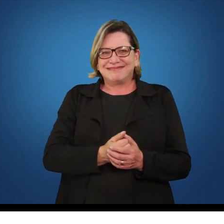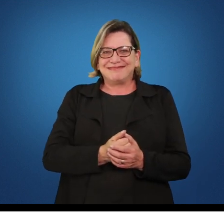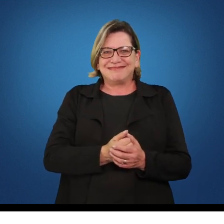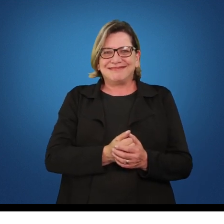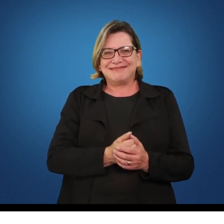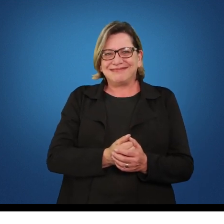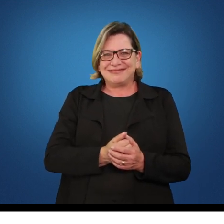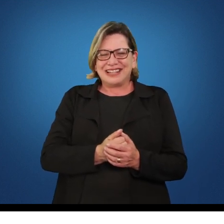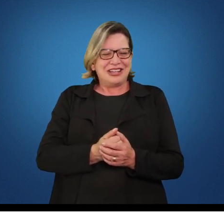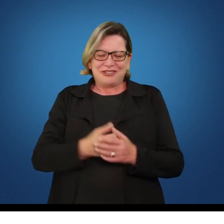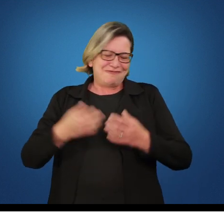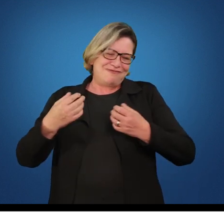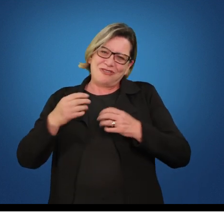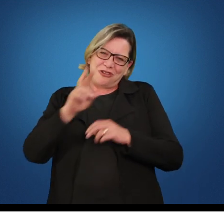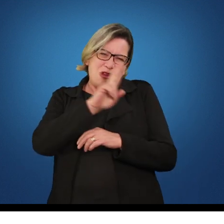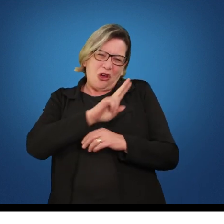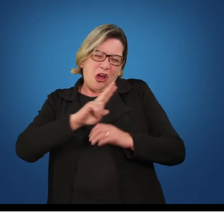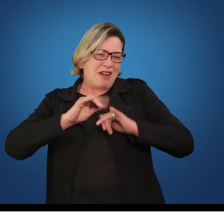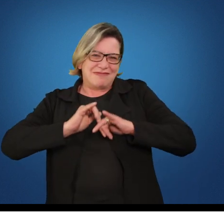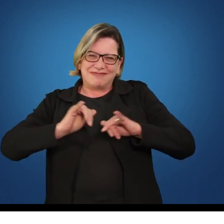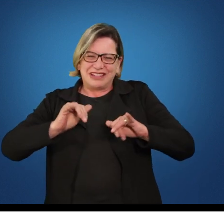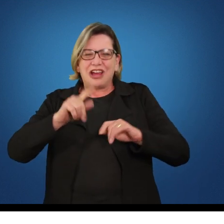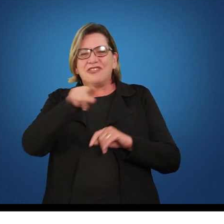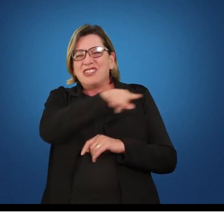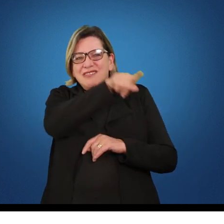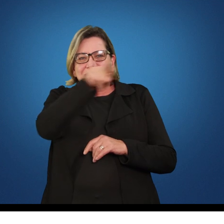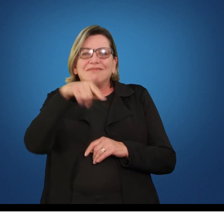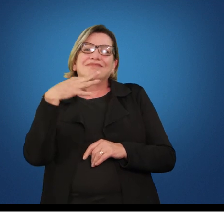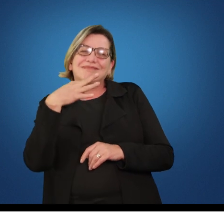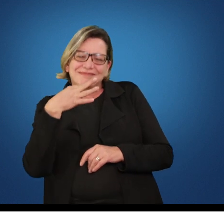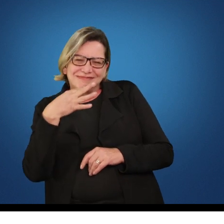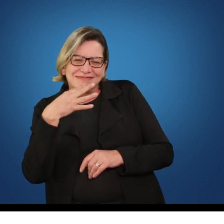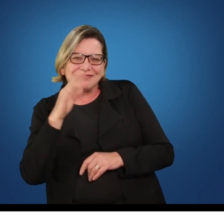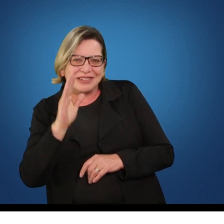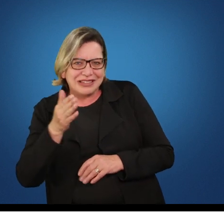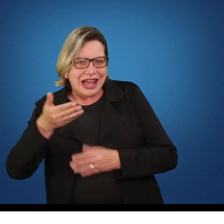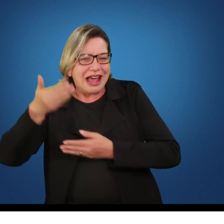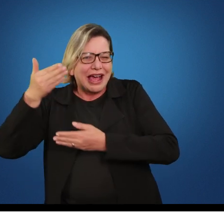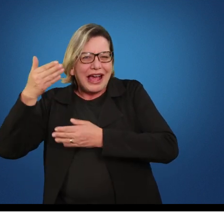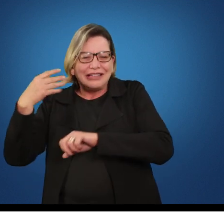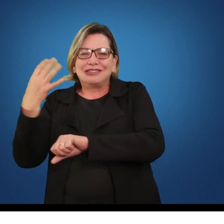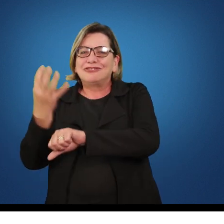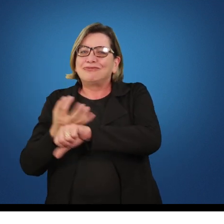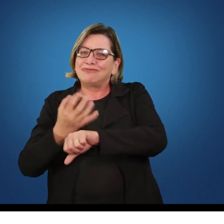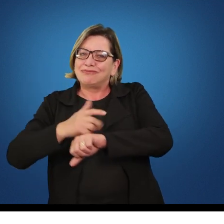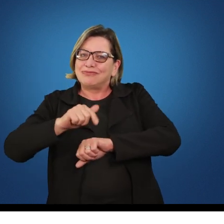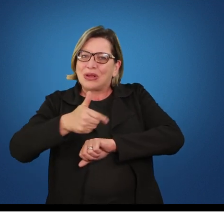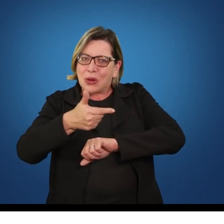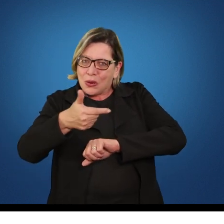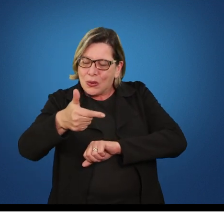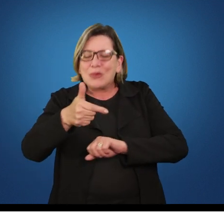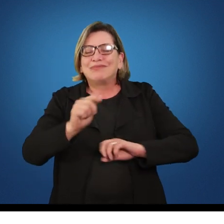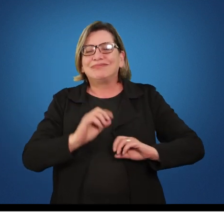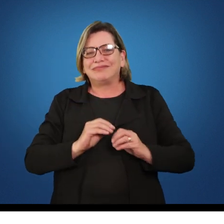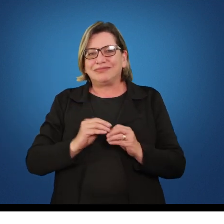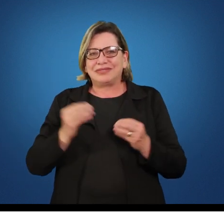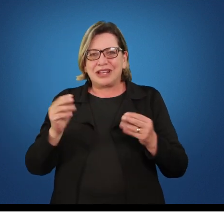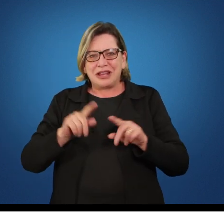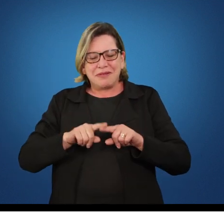Vou dispensar a apresentação porque vocês já me conhecem, né? Na disciplina de jogos e brincadeiras. Mas como havia falado a